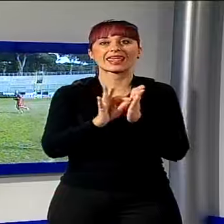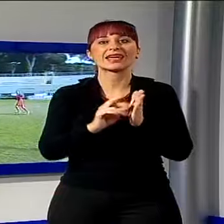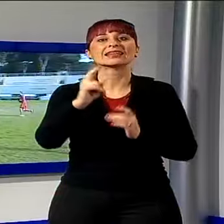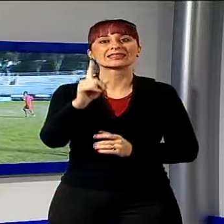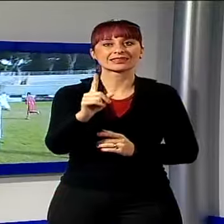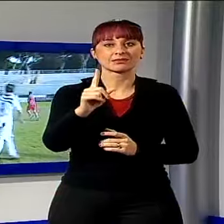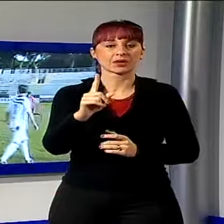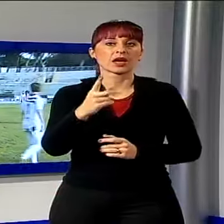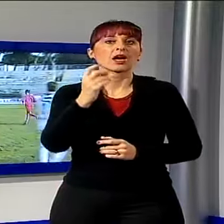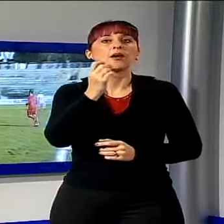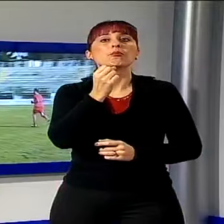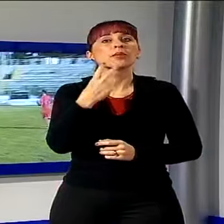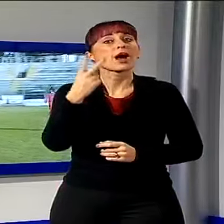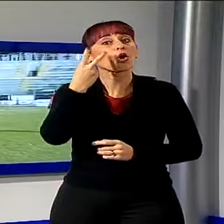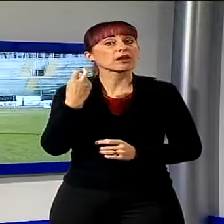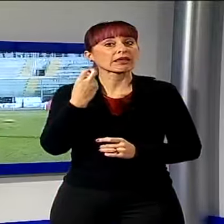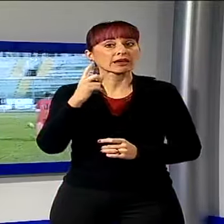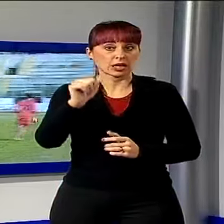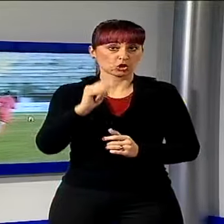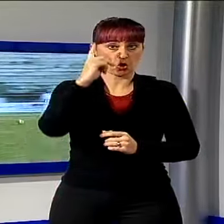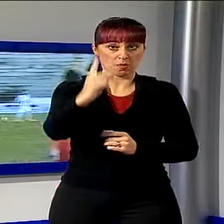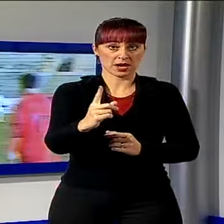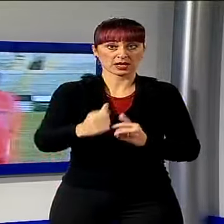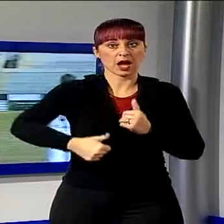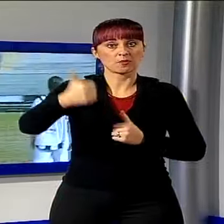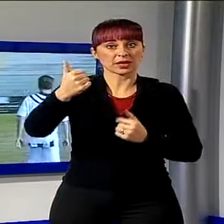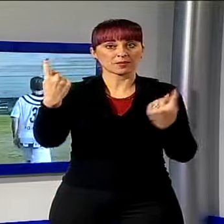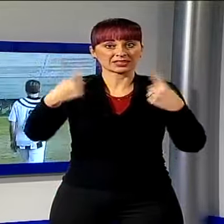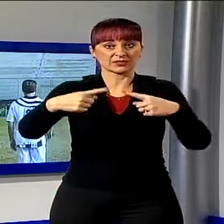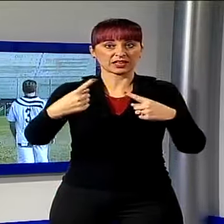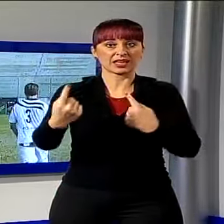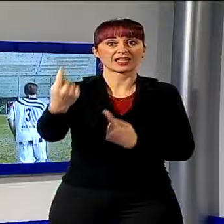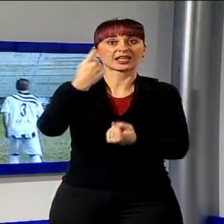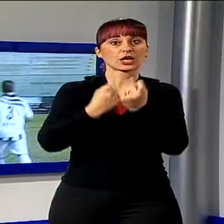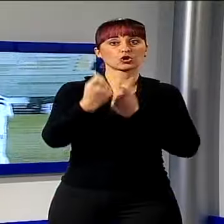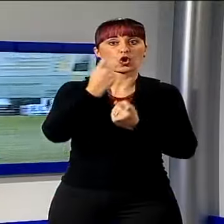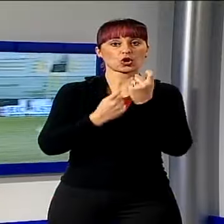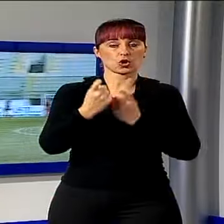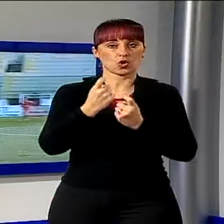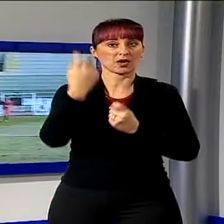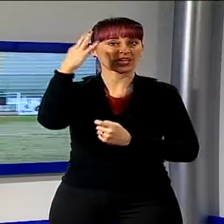domenica in campo per la prima di ritorno di eccellenza da capolista contro il Piombino.